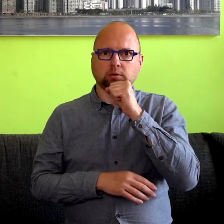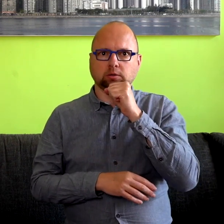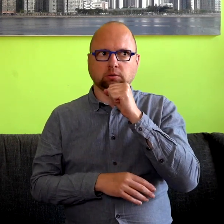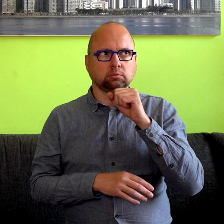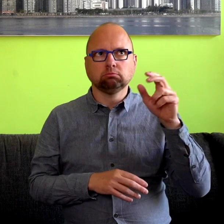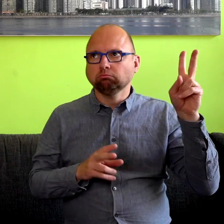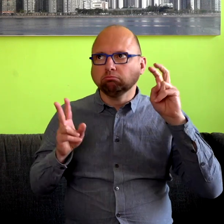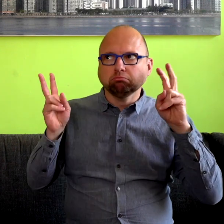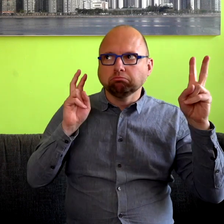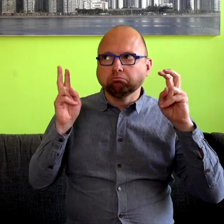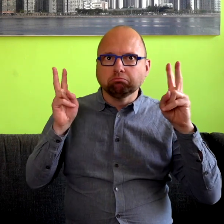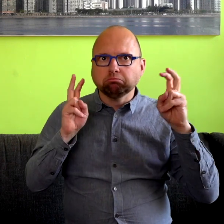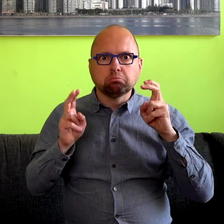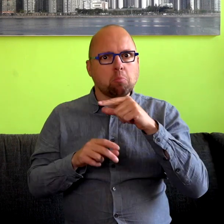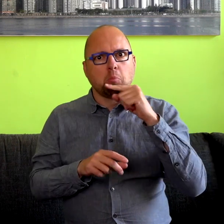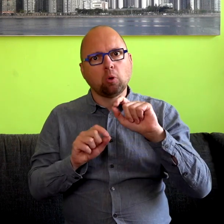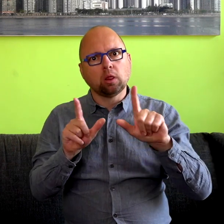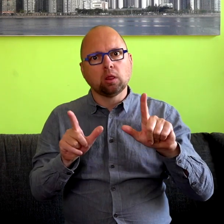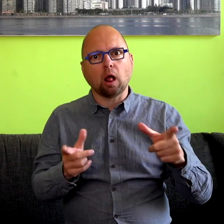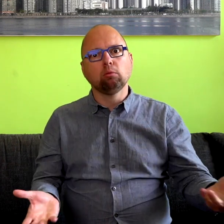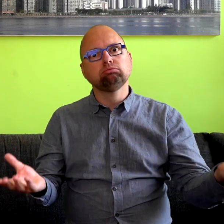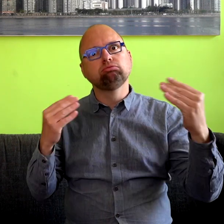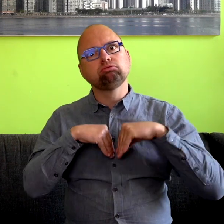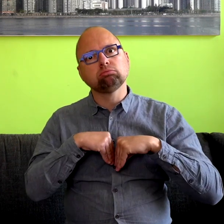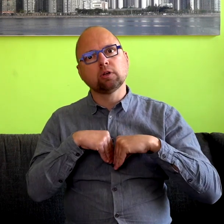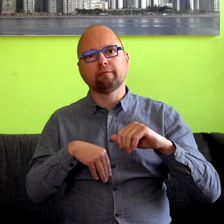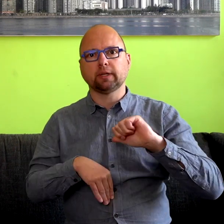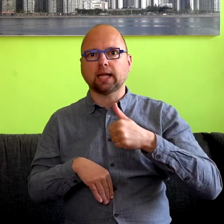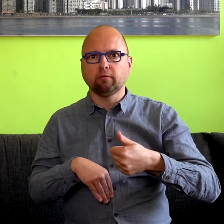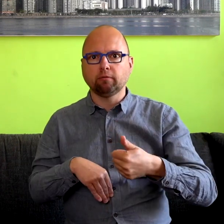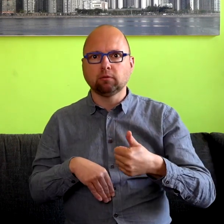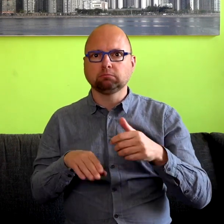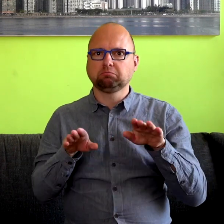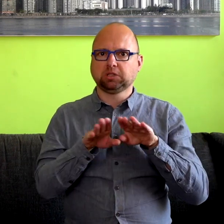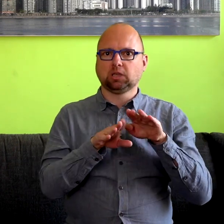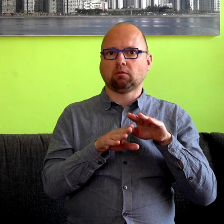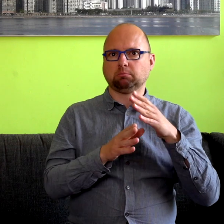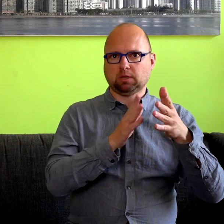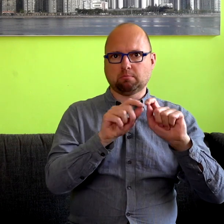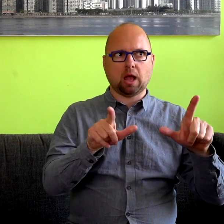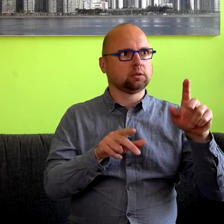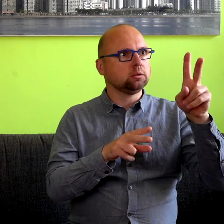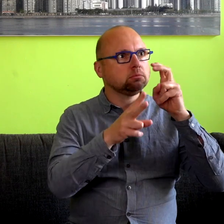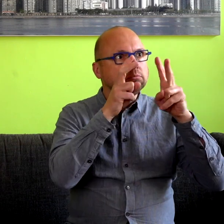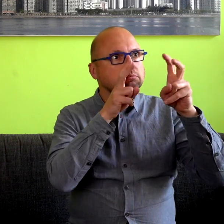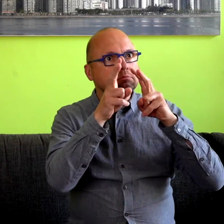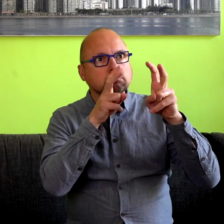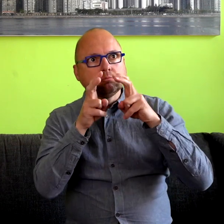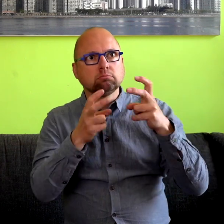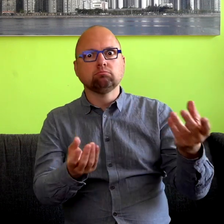omgeving horen, die verwerven die taal eigenlijk automatisch. Dat is niet iets waar ze les bij nodig